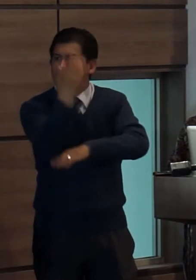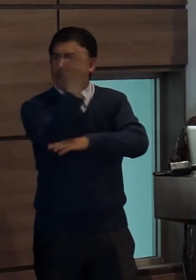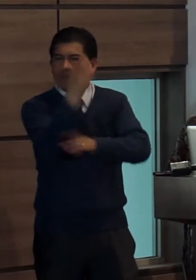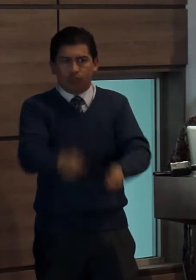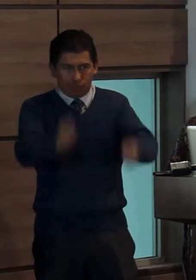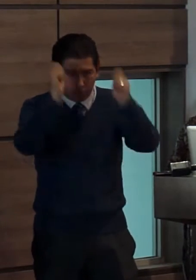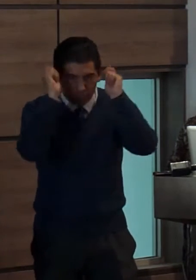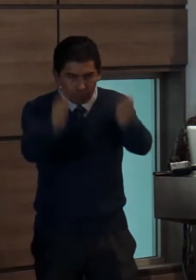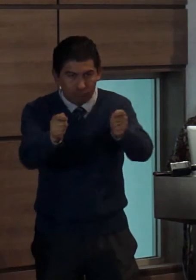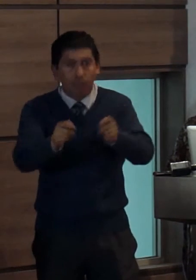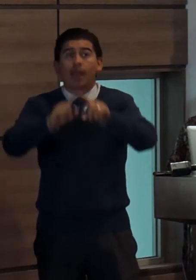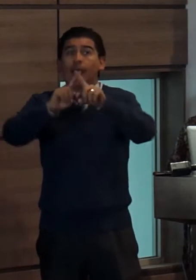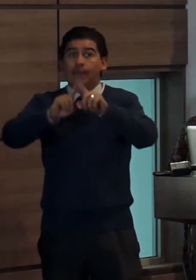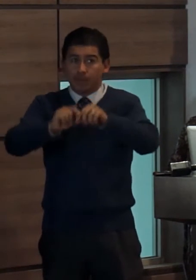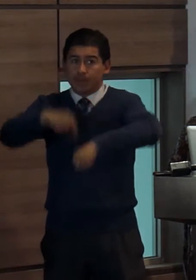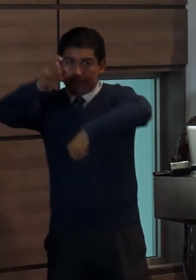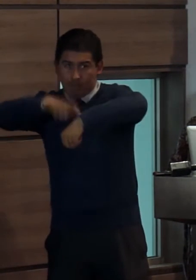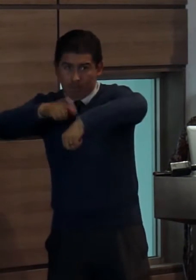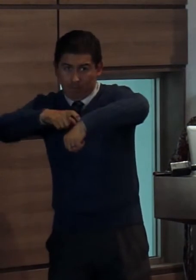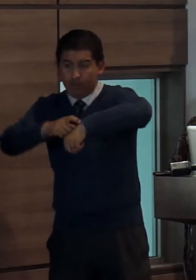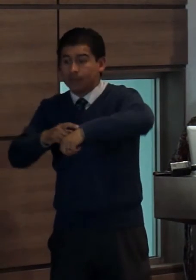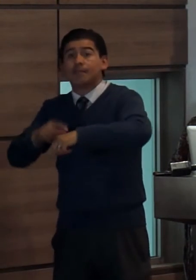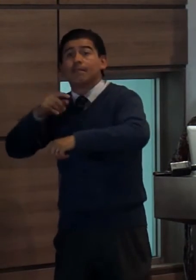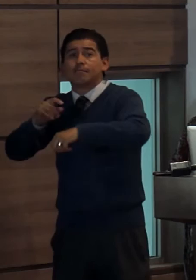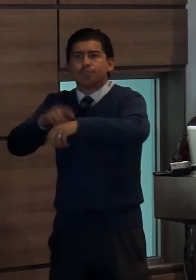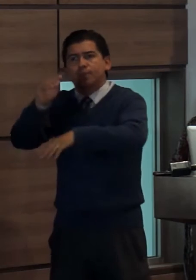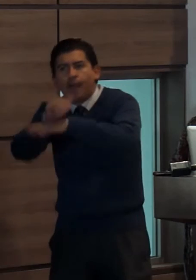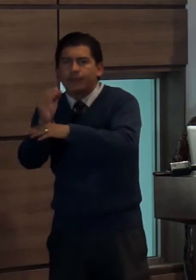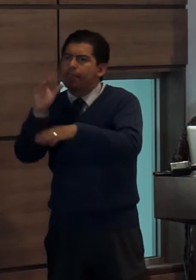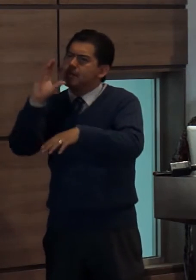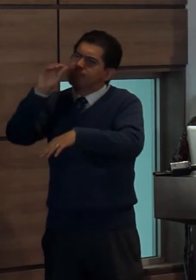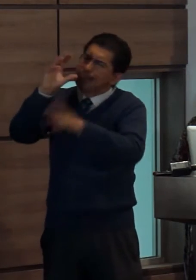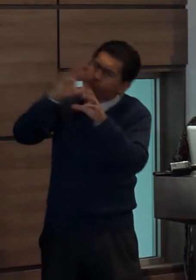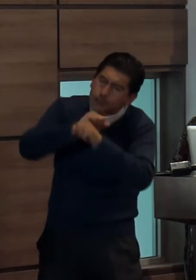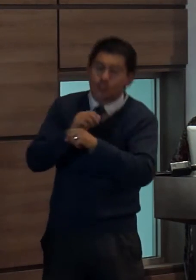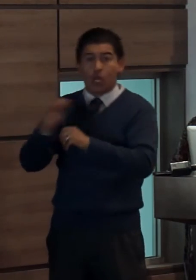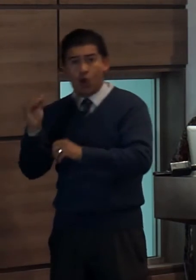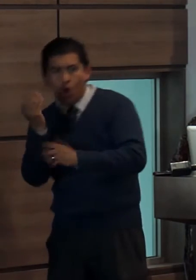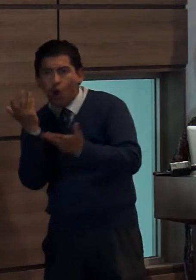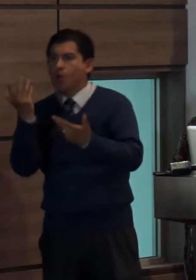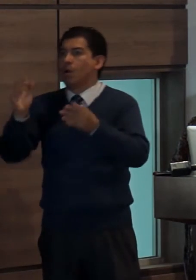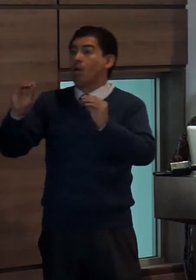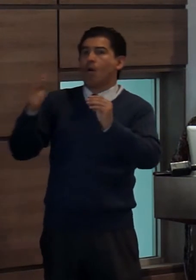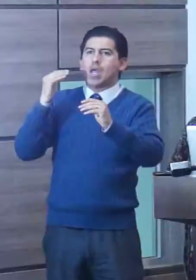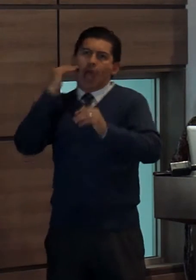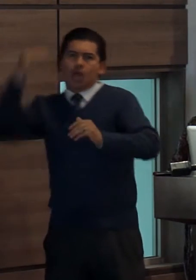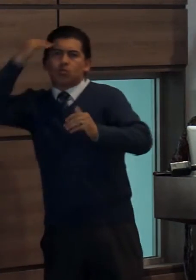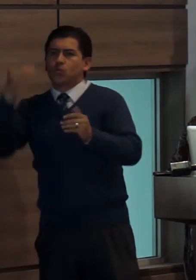la definición de audiencias, francas horarias, clasificación de programación clasificación de contenidos,